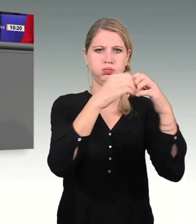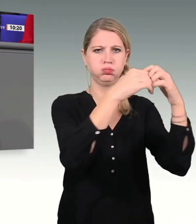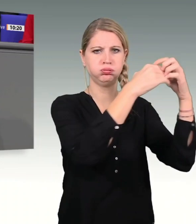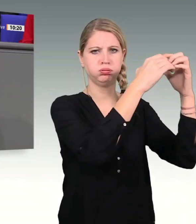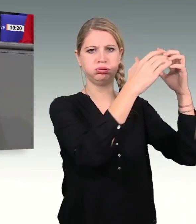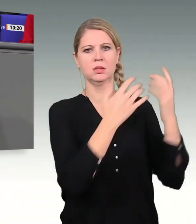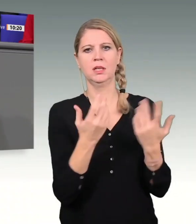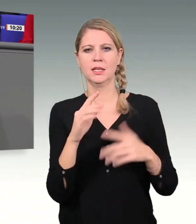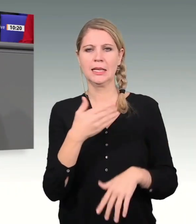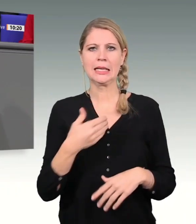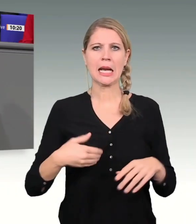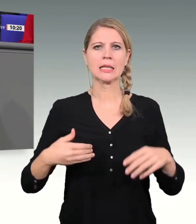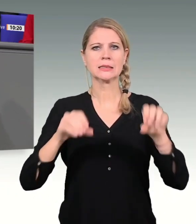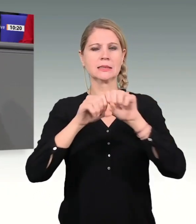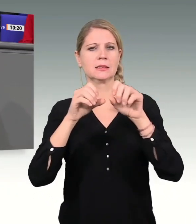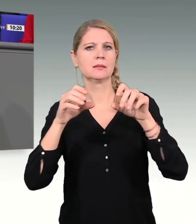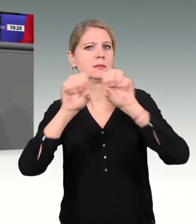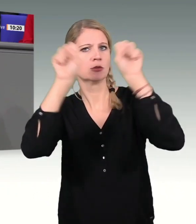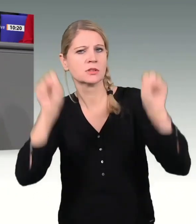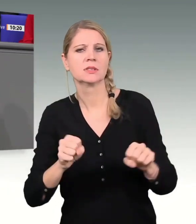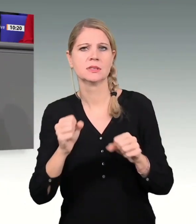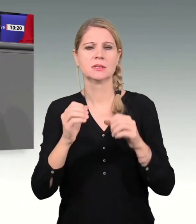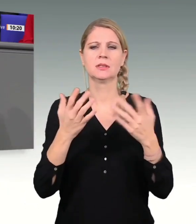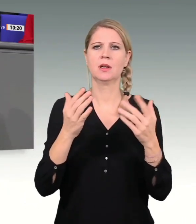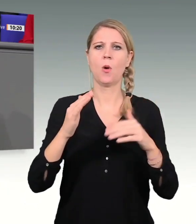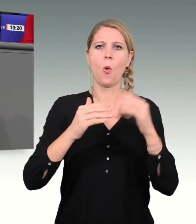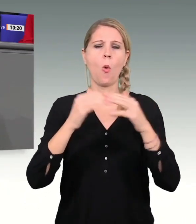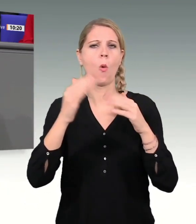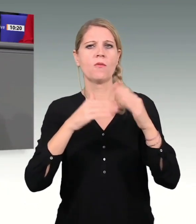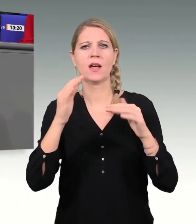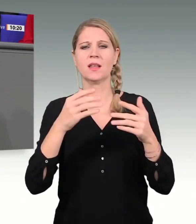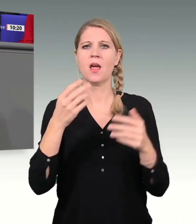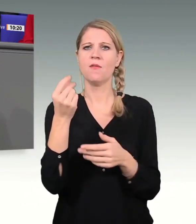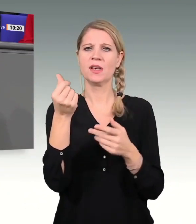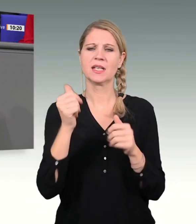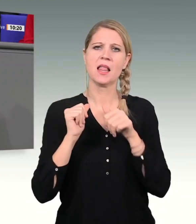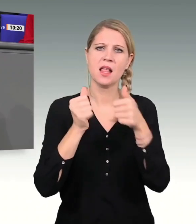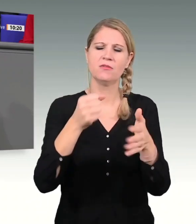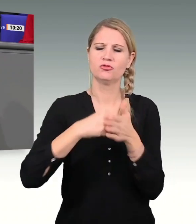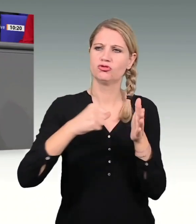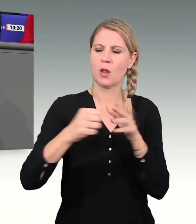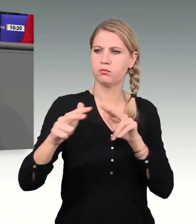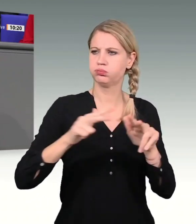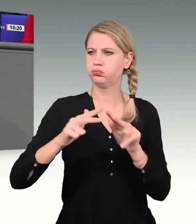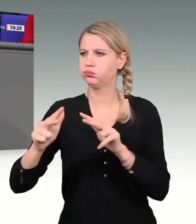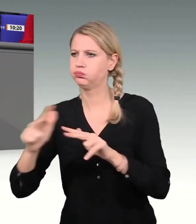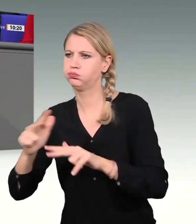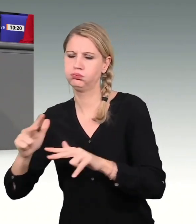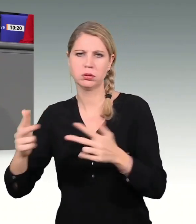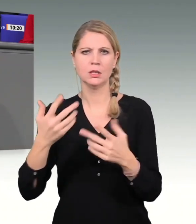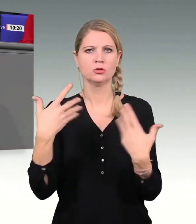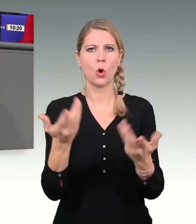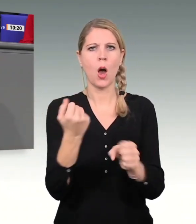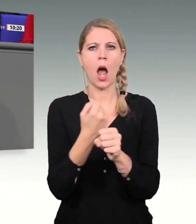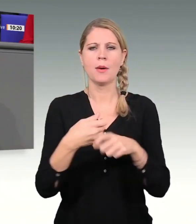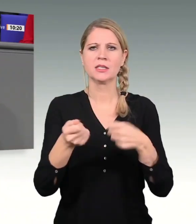Problemen fertig zu werden. Es wurden finanzielle Hilfen schnell organisiert, um Arbeitsmarkt und Wirtschaft zu stabilisieren.